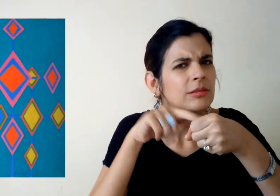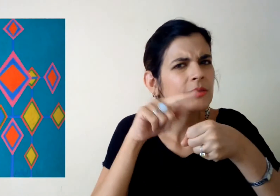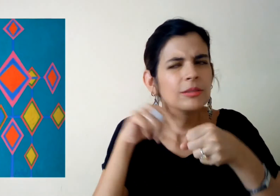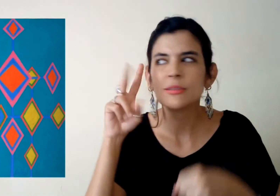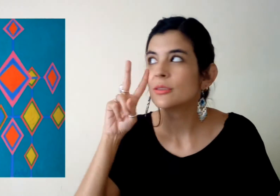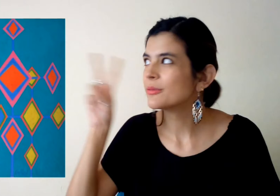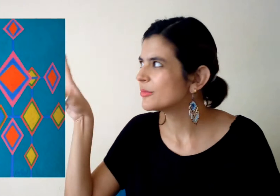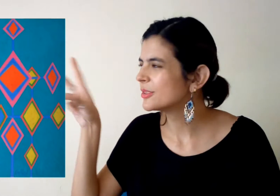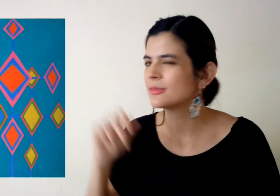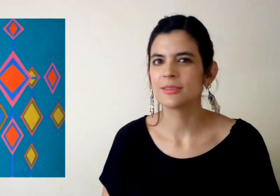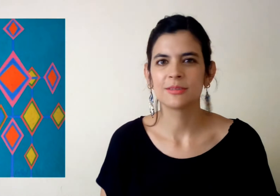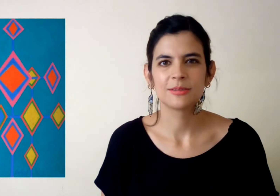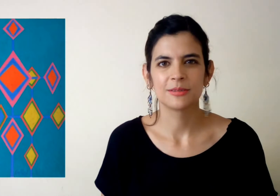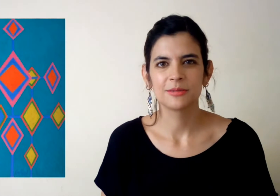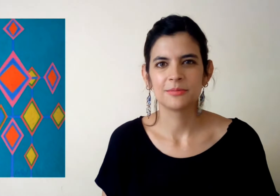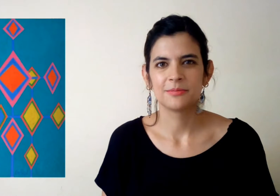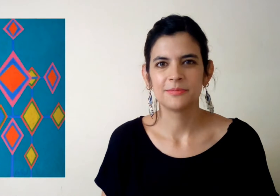¿Cuáles colores ves en esta obra?